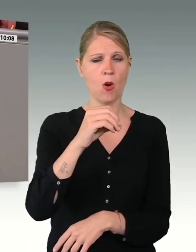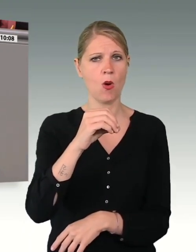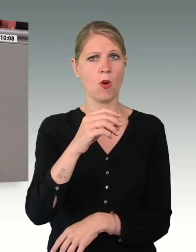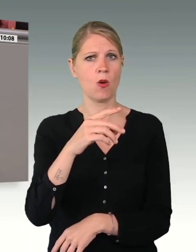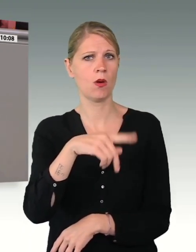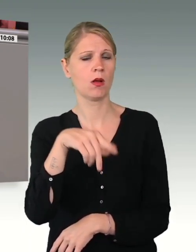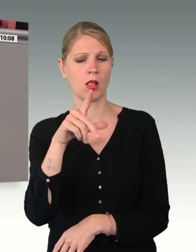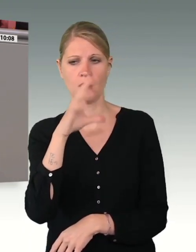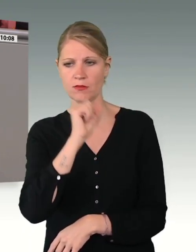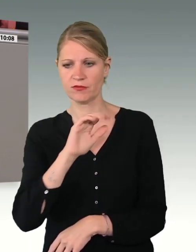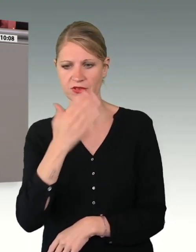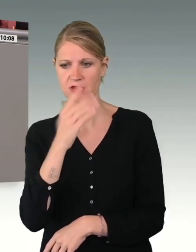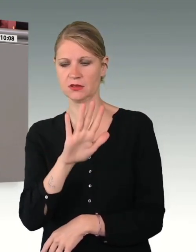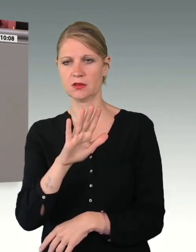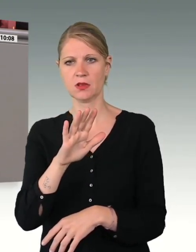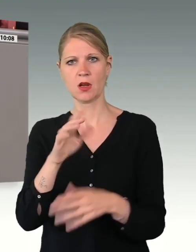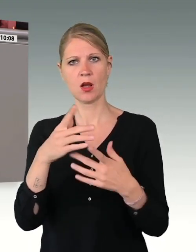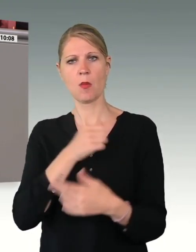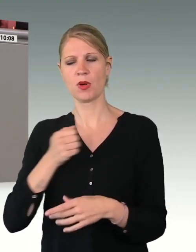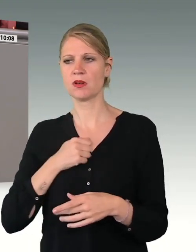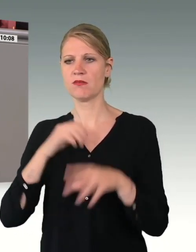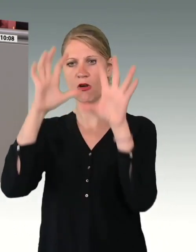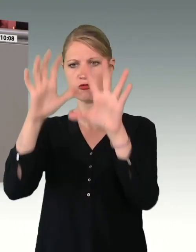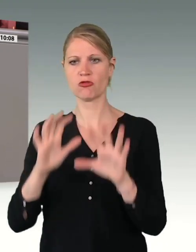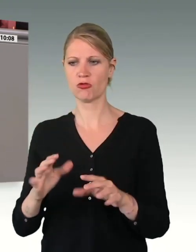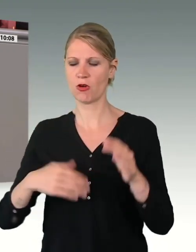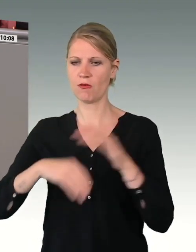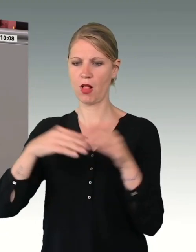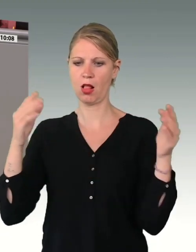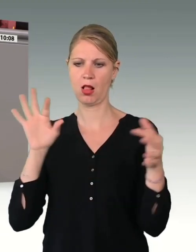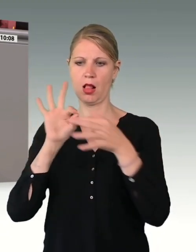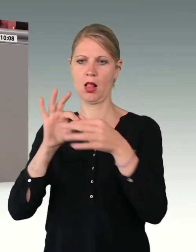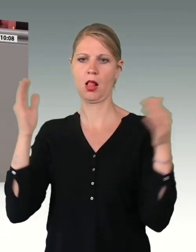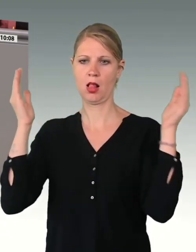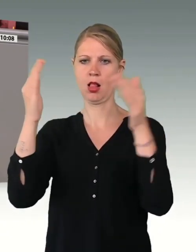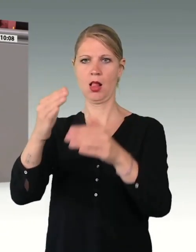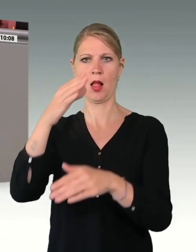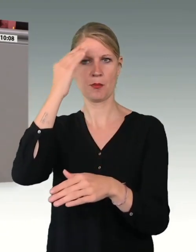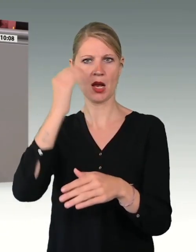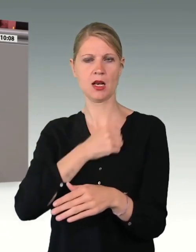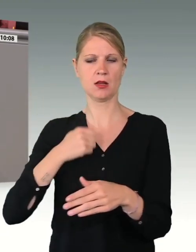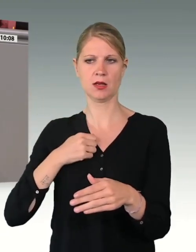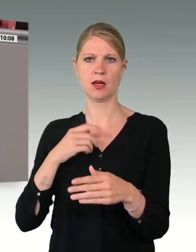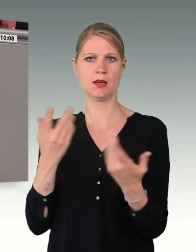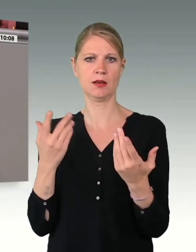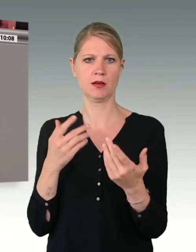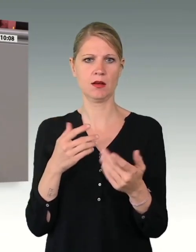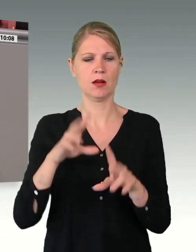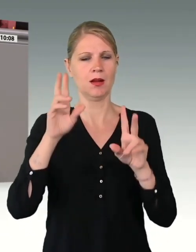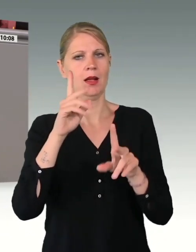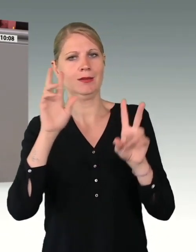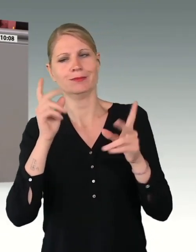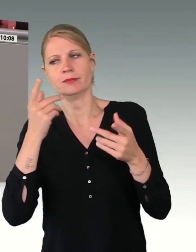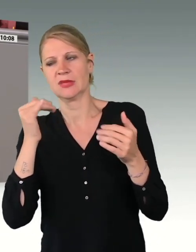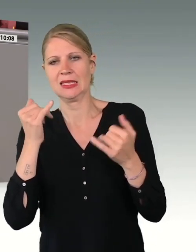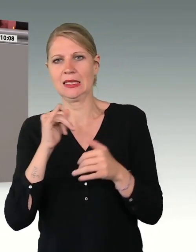Bundeswehr auf männliche Soldaten ausgerichtet sind. Es dienen immer noch knapp 13 Prozent, nur knapp